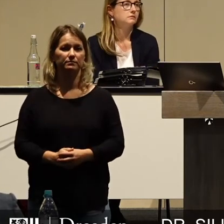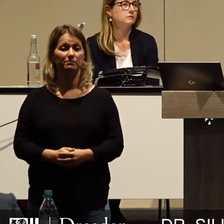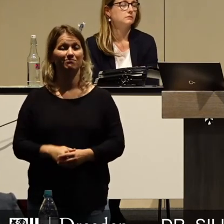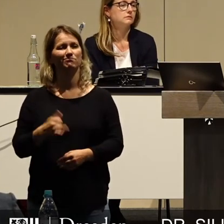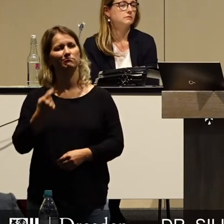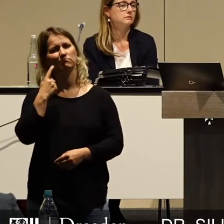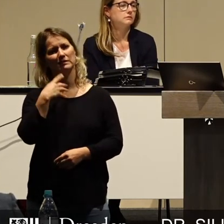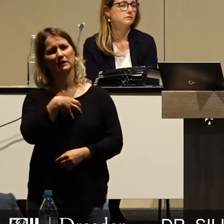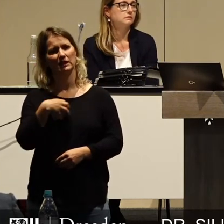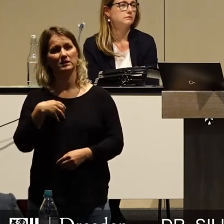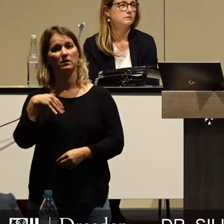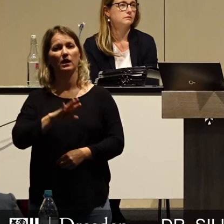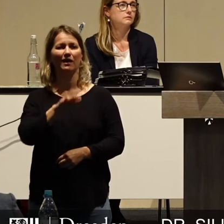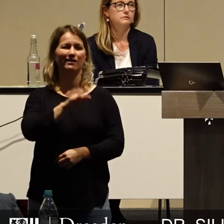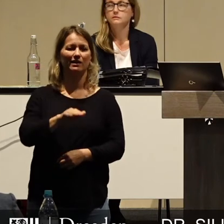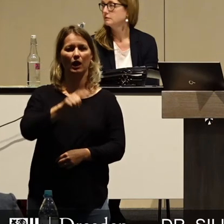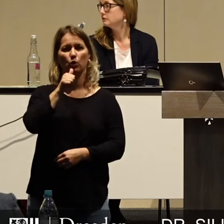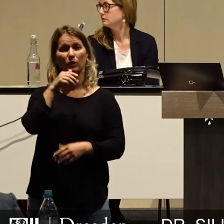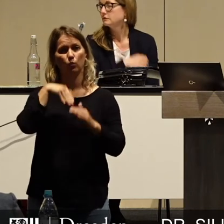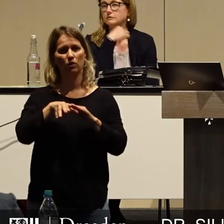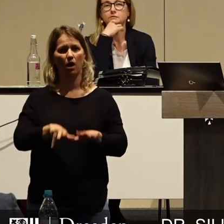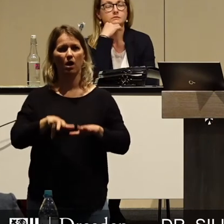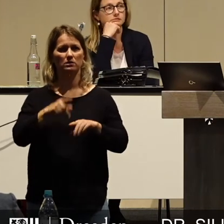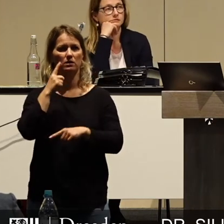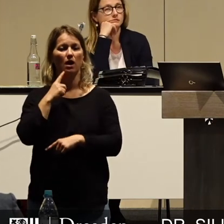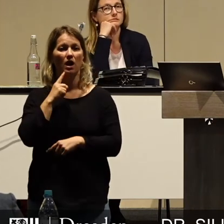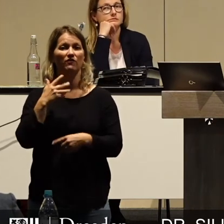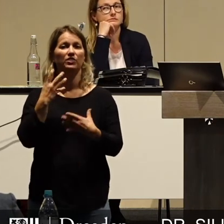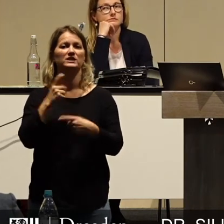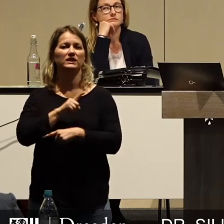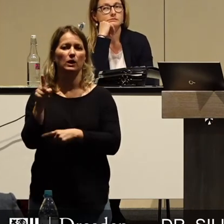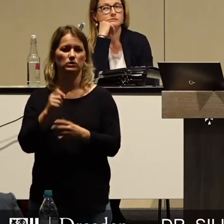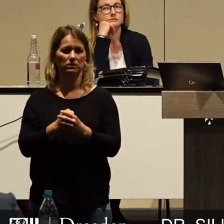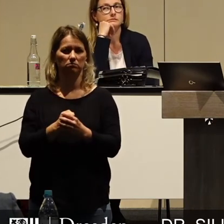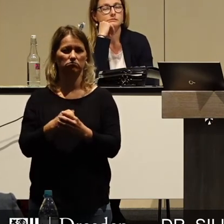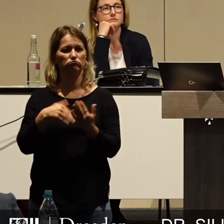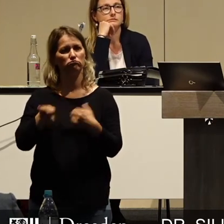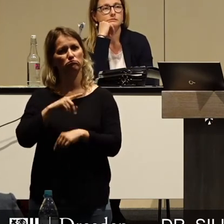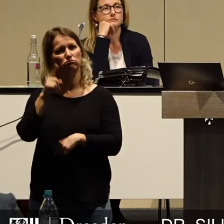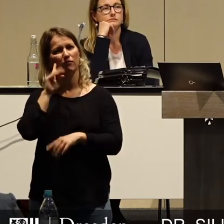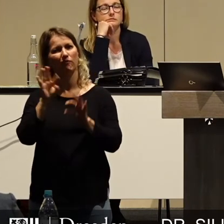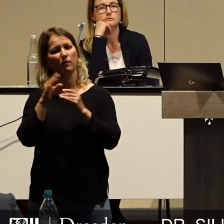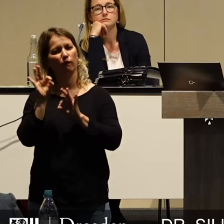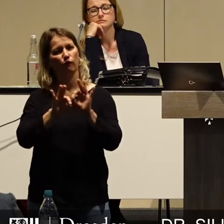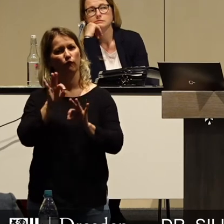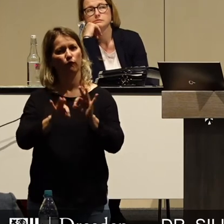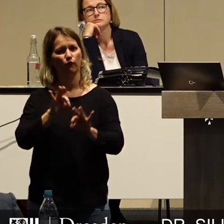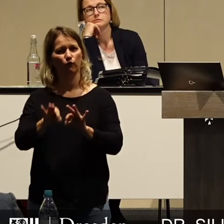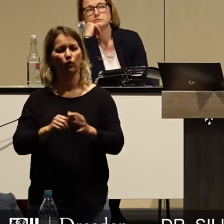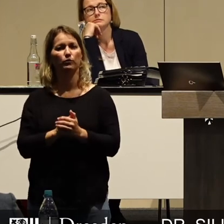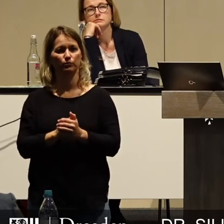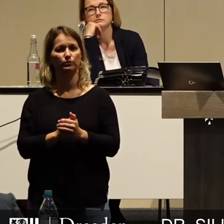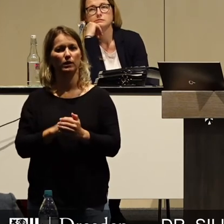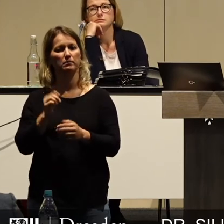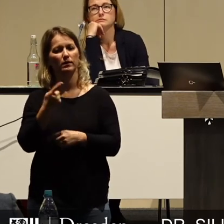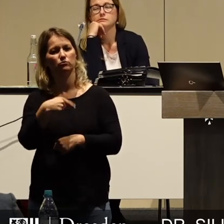95.000 Kinder und Jugendliche unter 18 Jahren. So will man hoffen, gut umsorgt von ihren Familien. Die meisten von ihnen